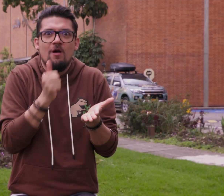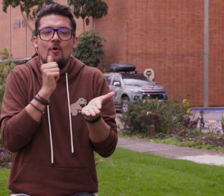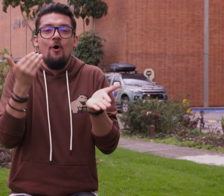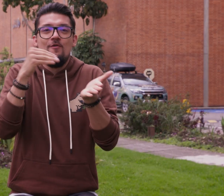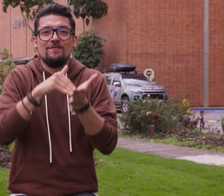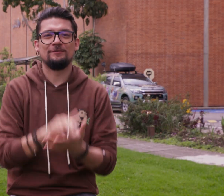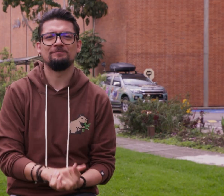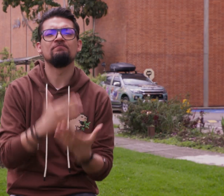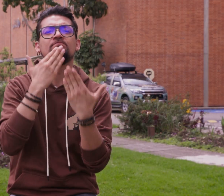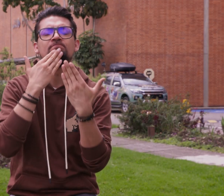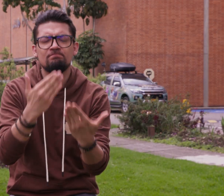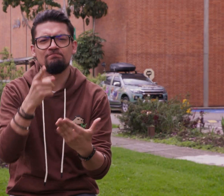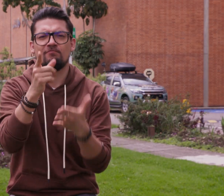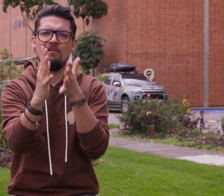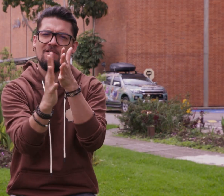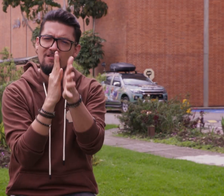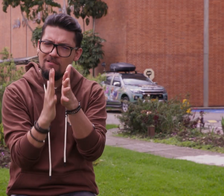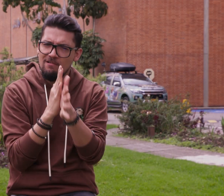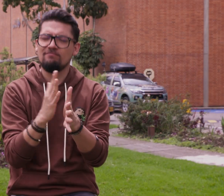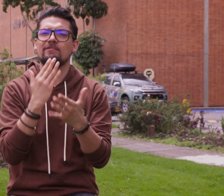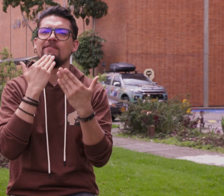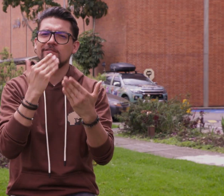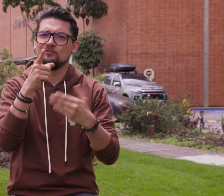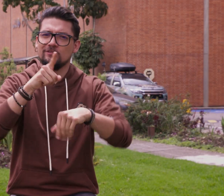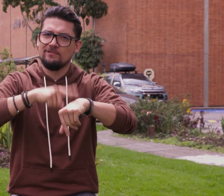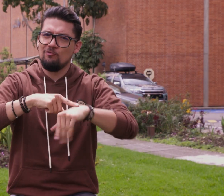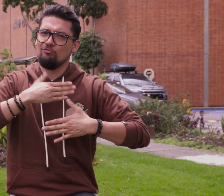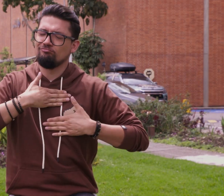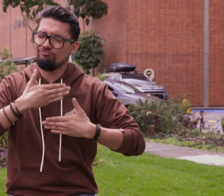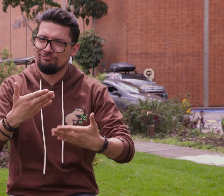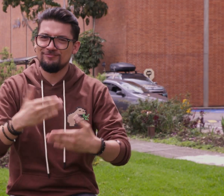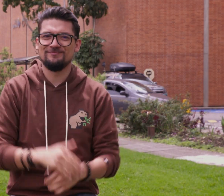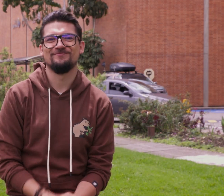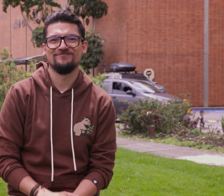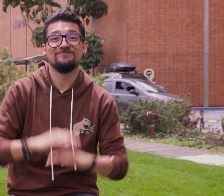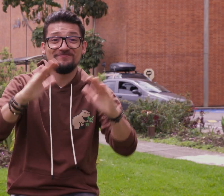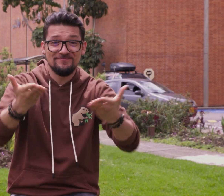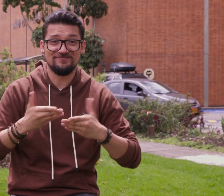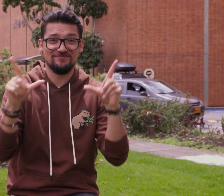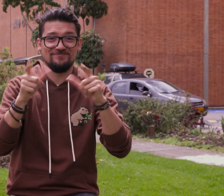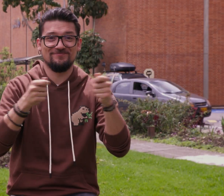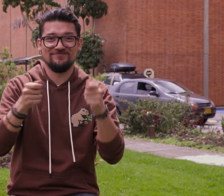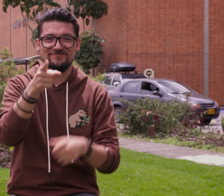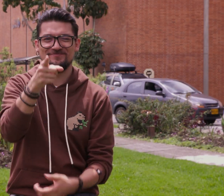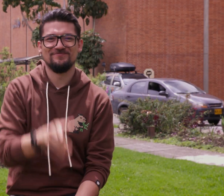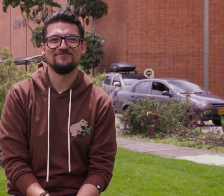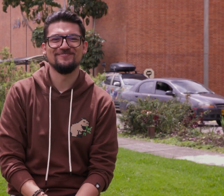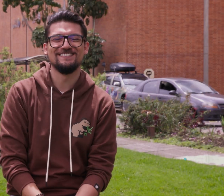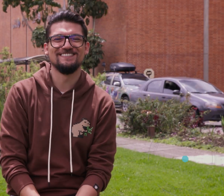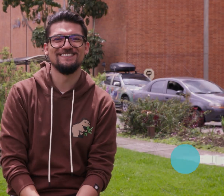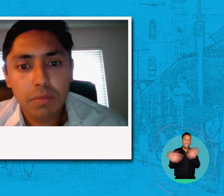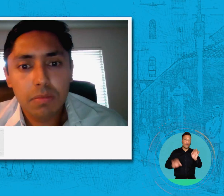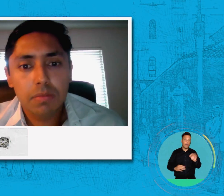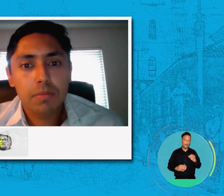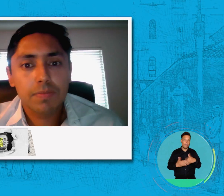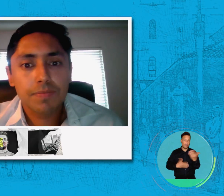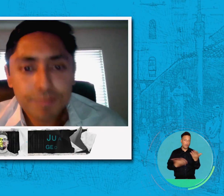de verdad por tu información, gracias por tu tiempo y disposición. Recuerda que este es tu espacio, toma el control.